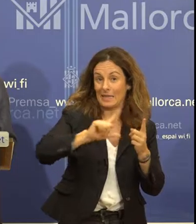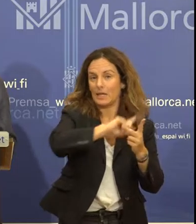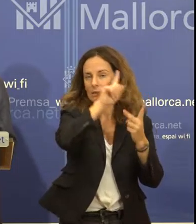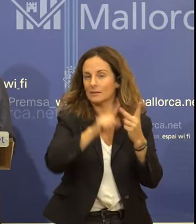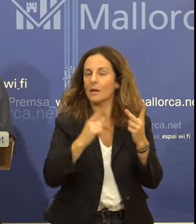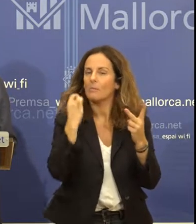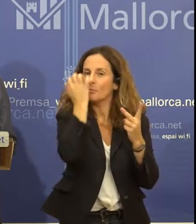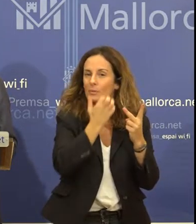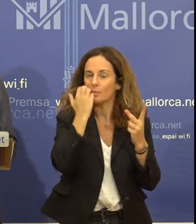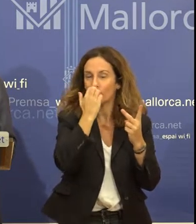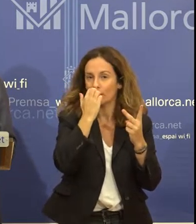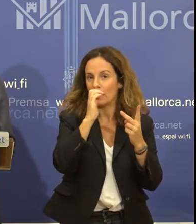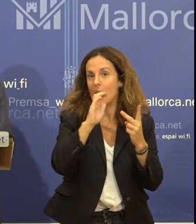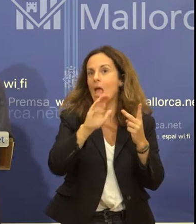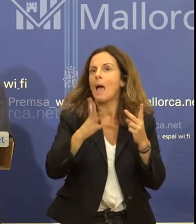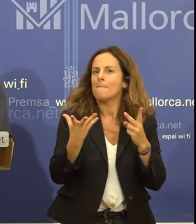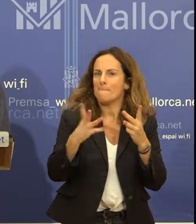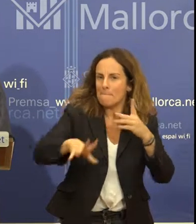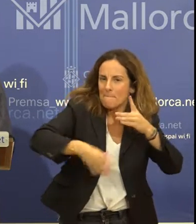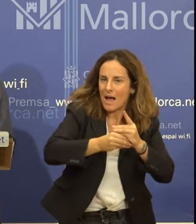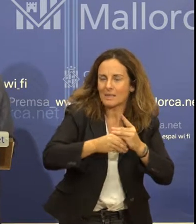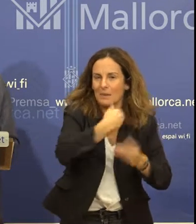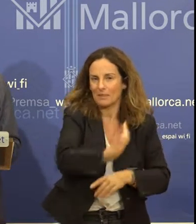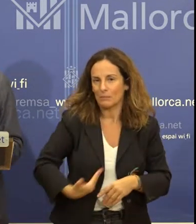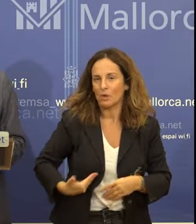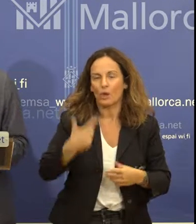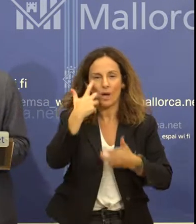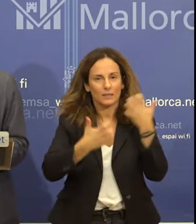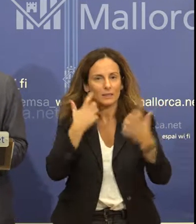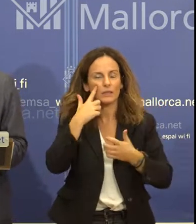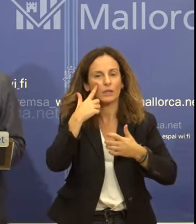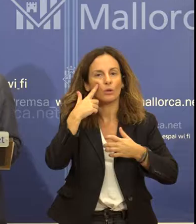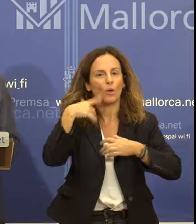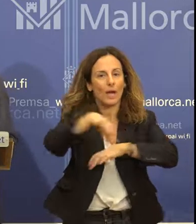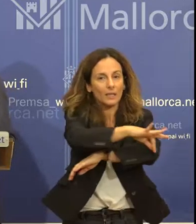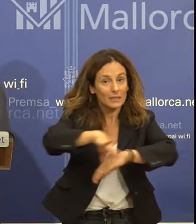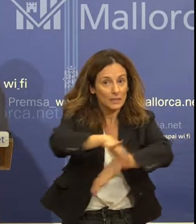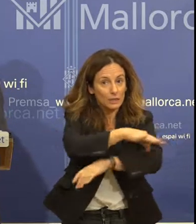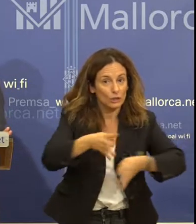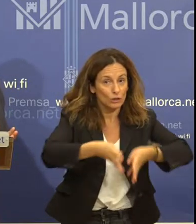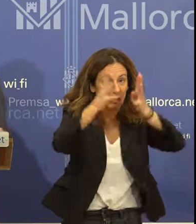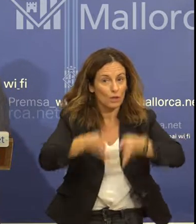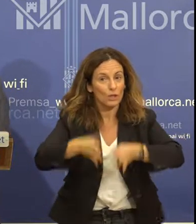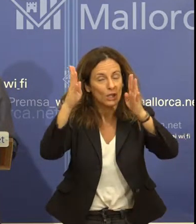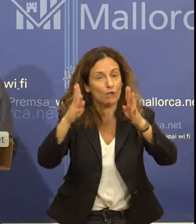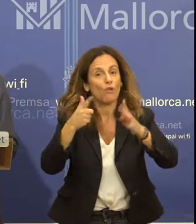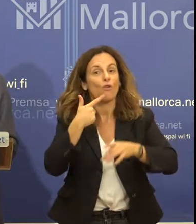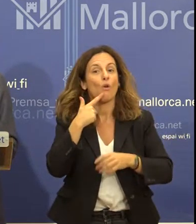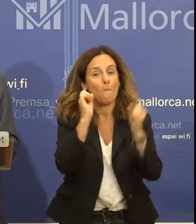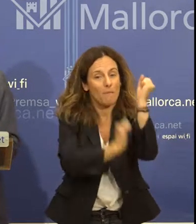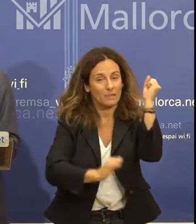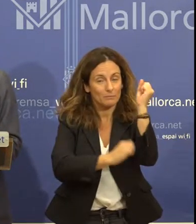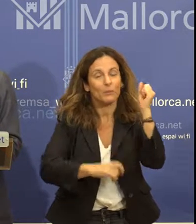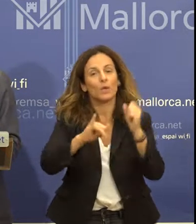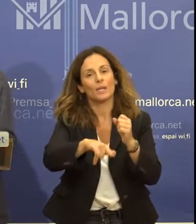incloent patrimoni artístic, arquitectònic, arqueològic i etnològic. Per tant, aprofitam